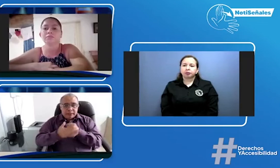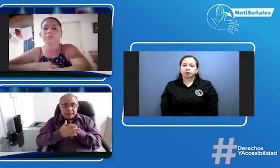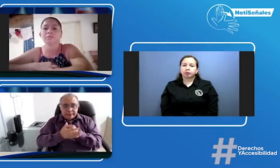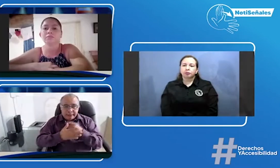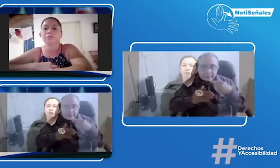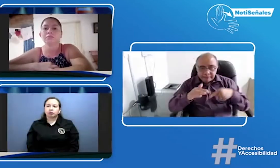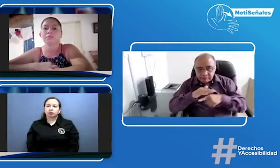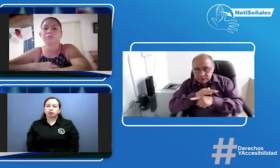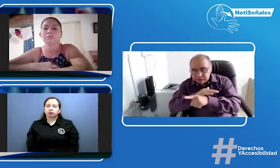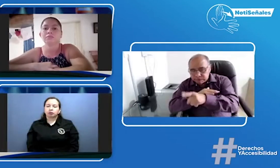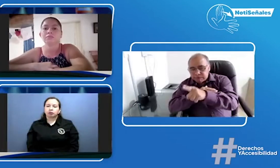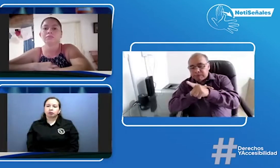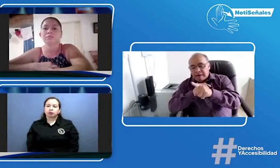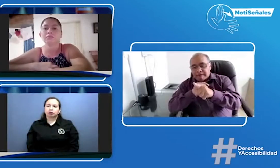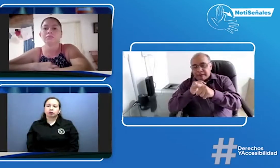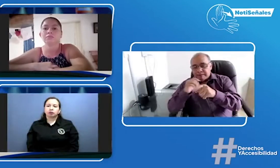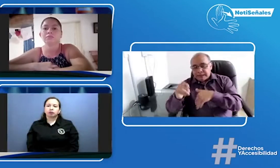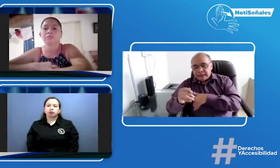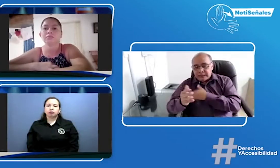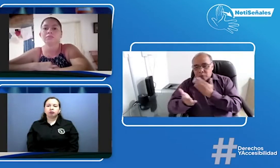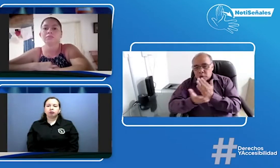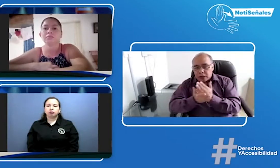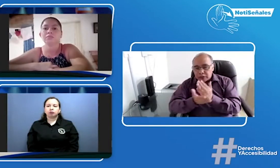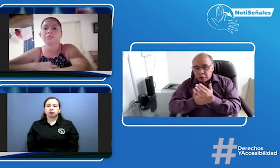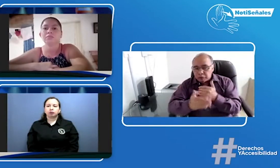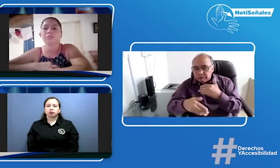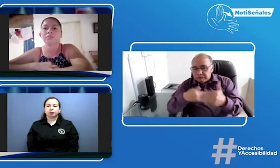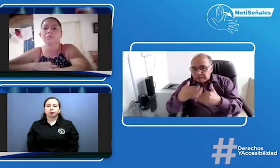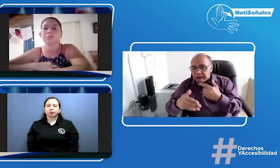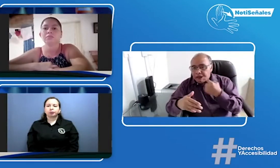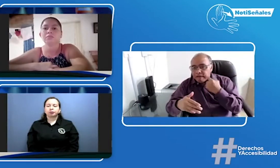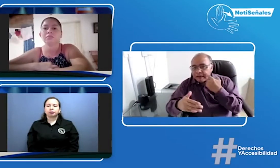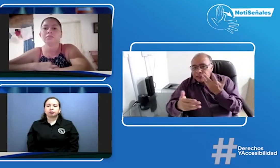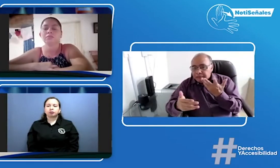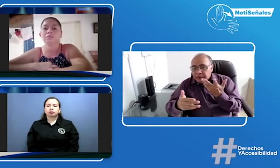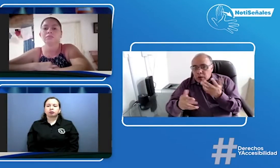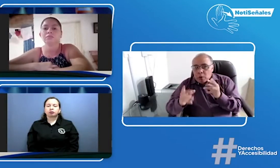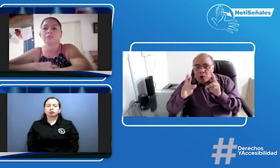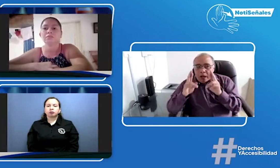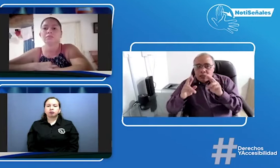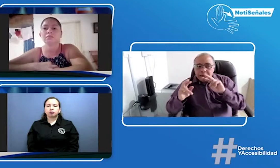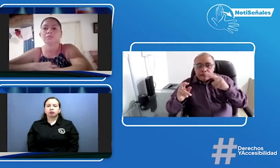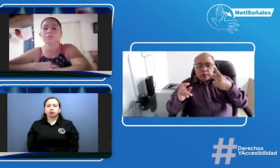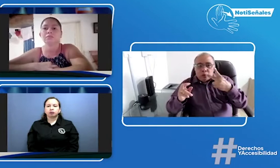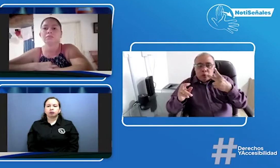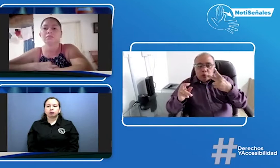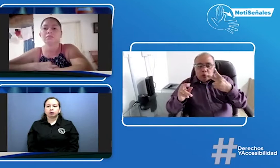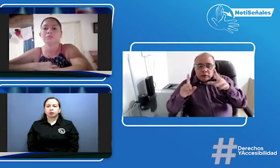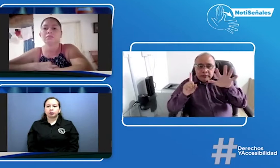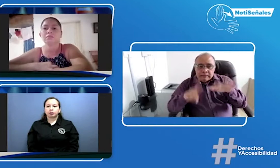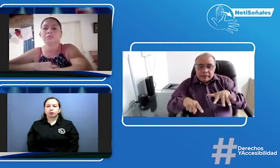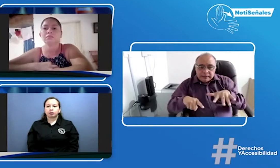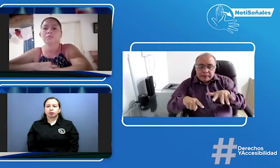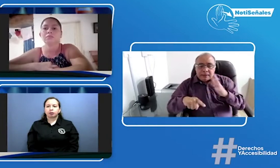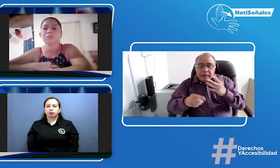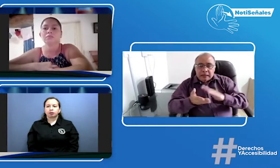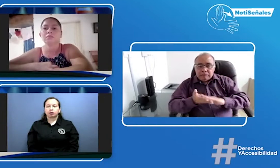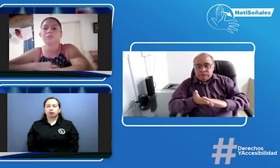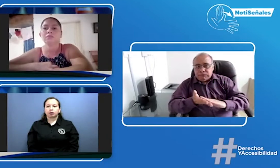Ok, bueno, vamos a ver nosotros desde nuestra parte qué podemos hacer con Ministerio de Educación pues para